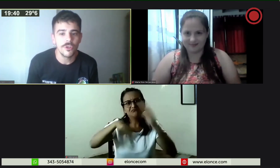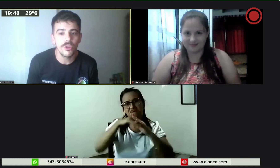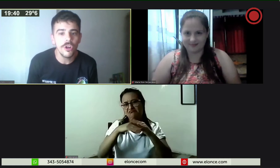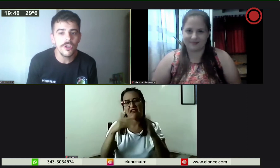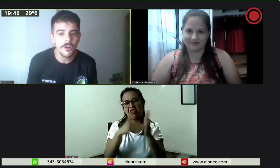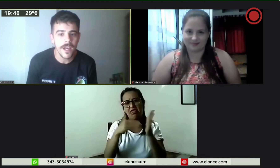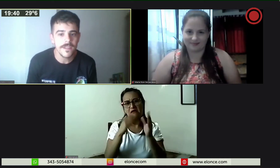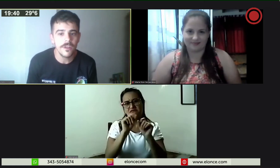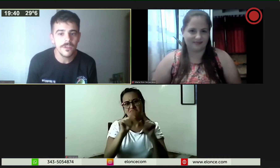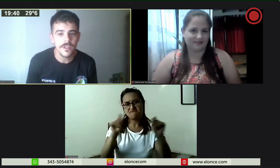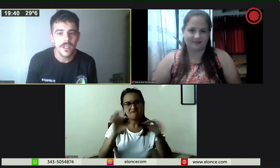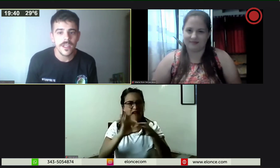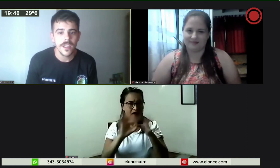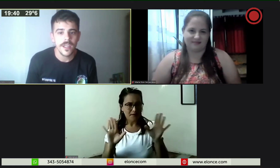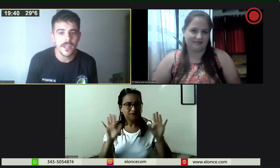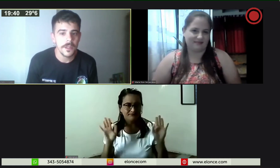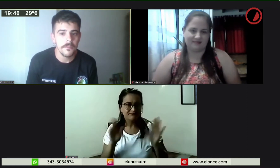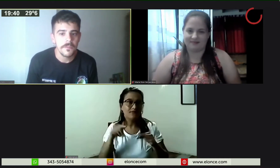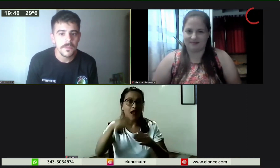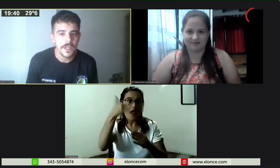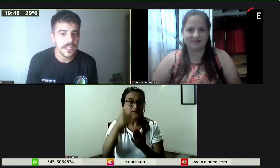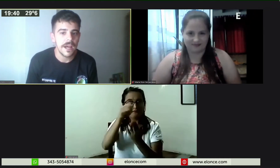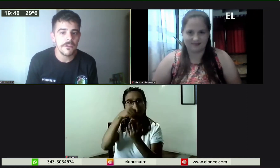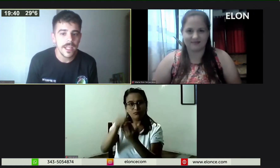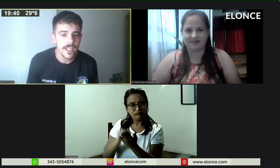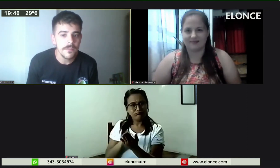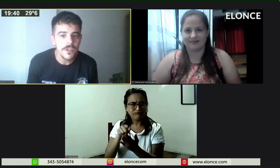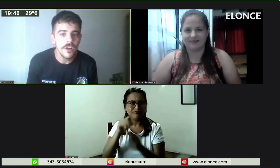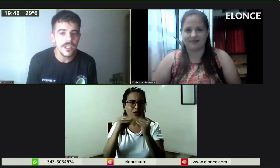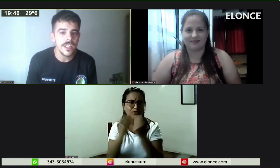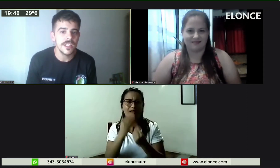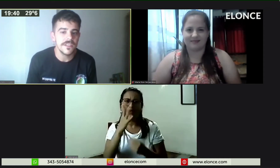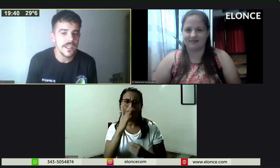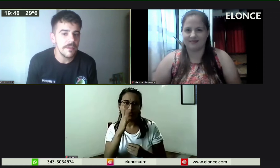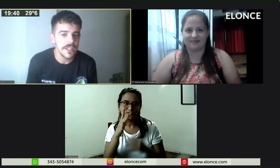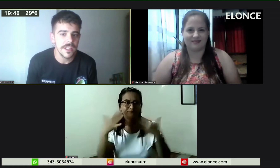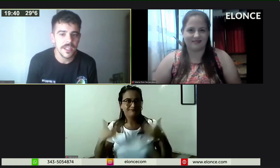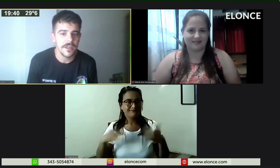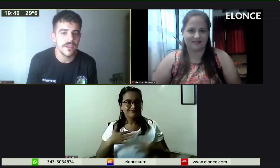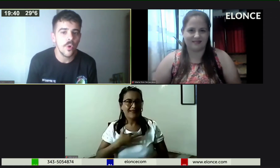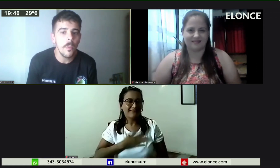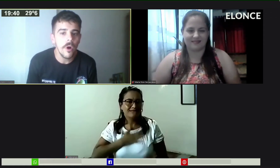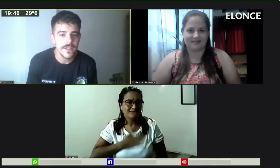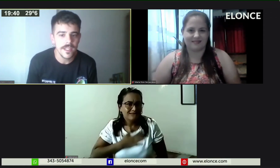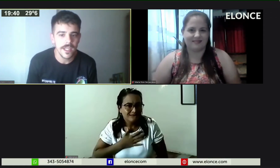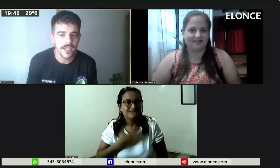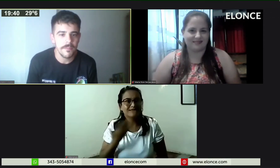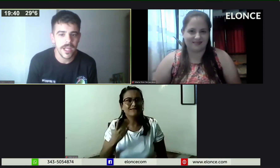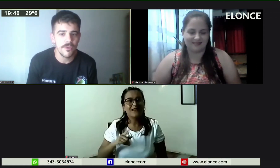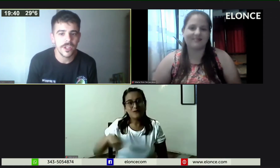introductorios básicos, está abierta la inscripción y sin límites de cupo, así que esperamos